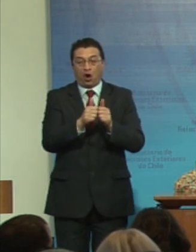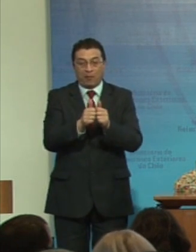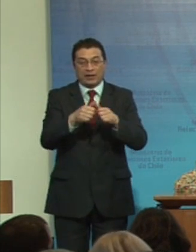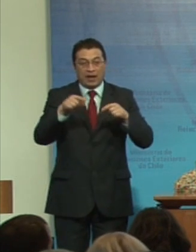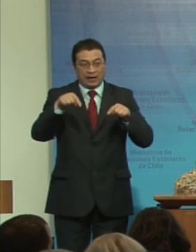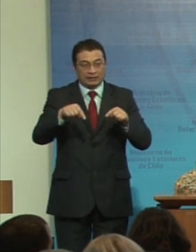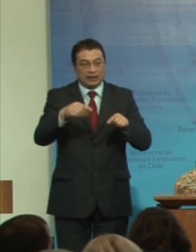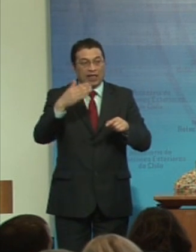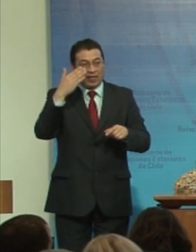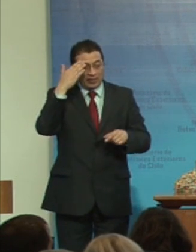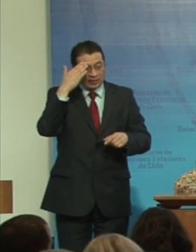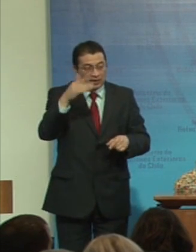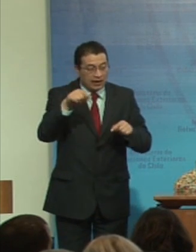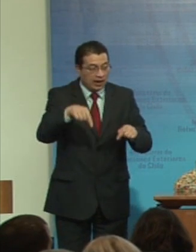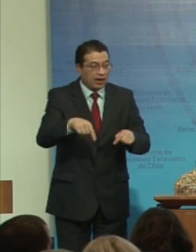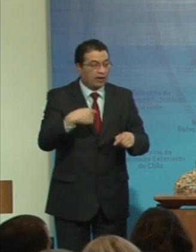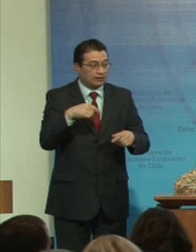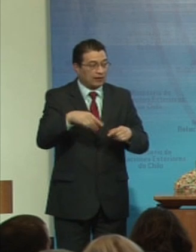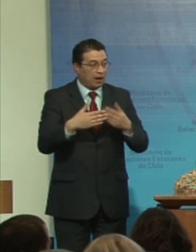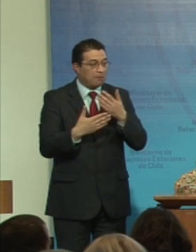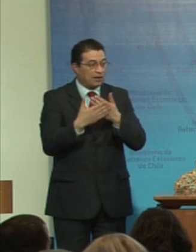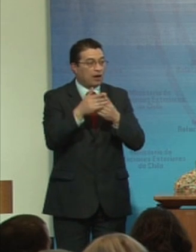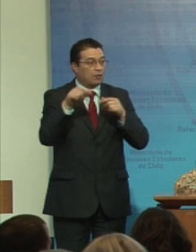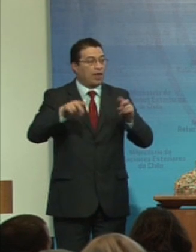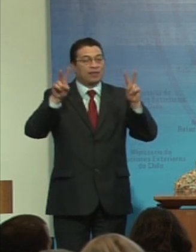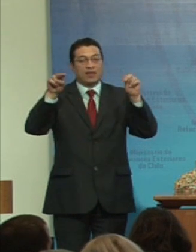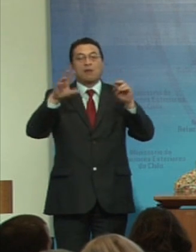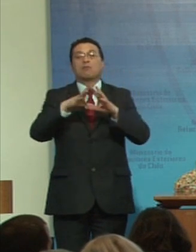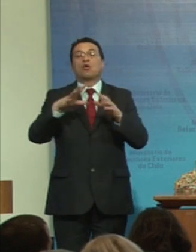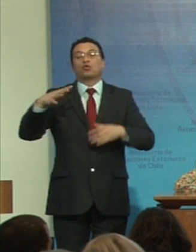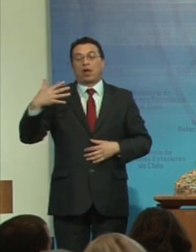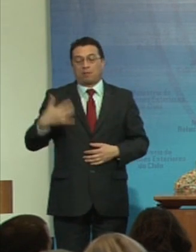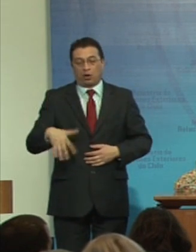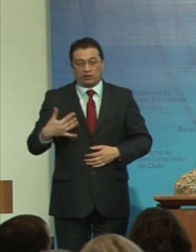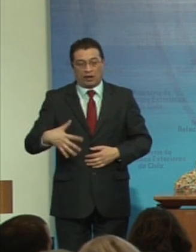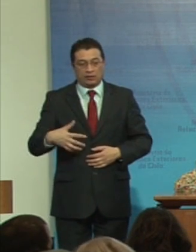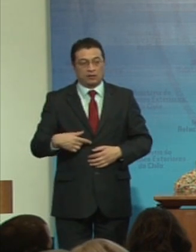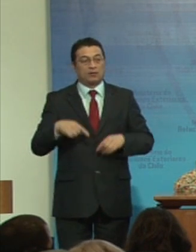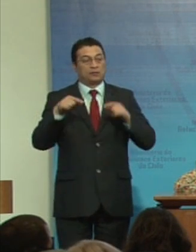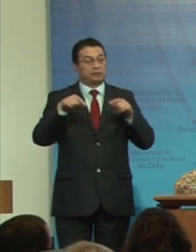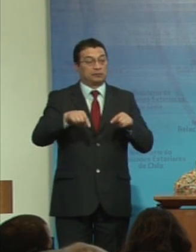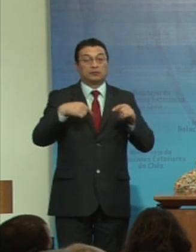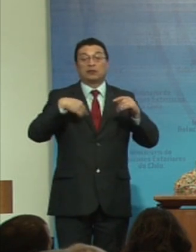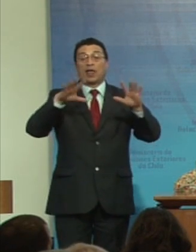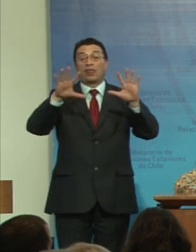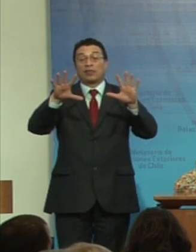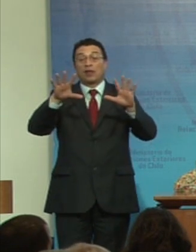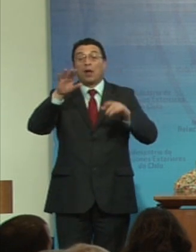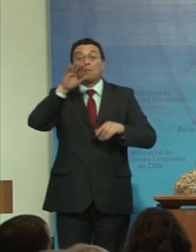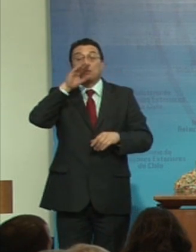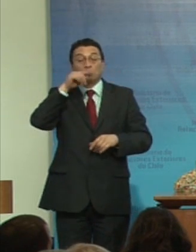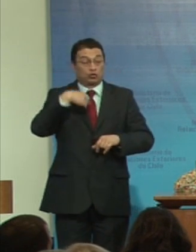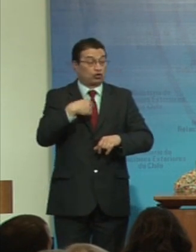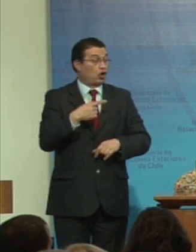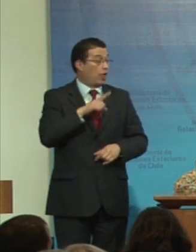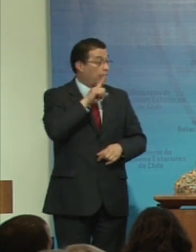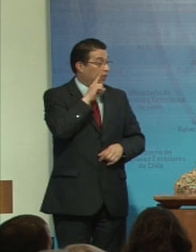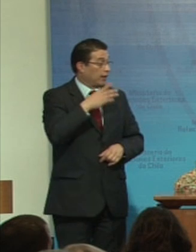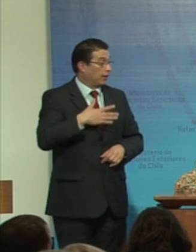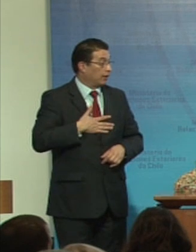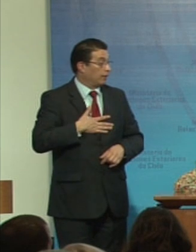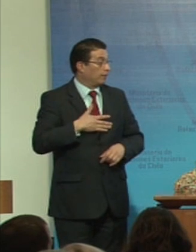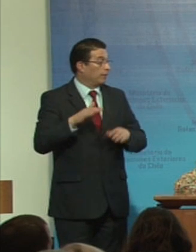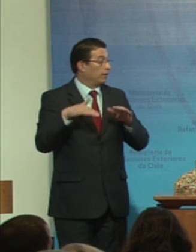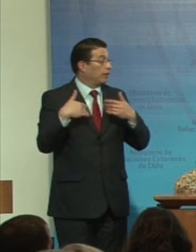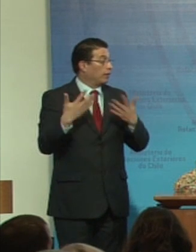día en esa mañana con un tema tan importante en los 10 minutos que yo tengo bueno